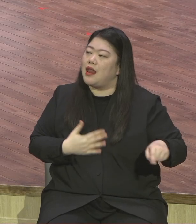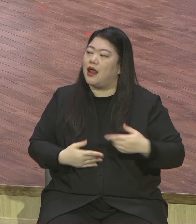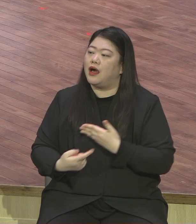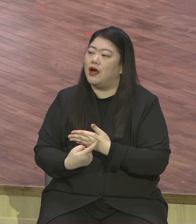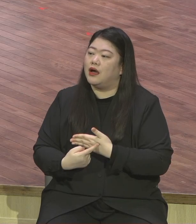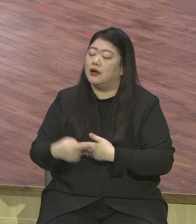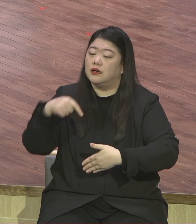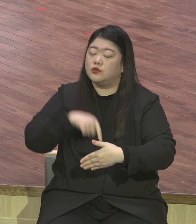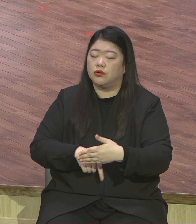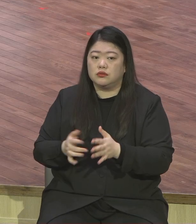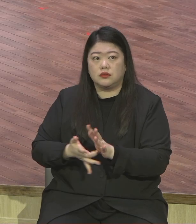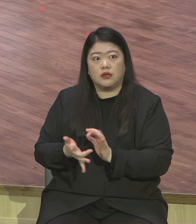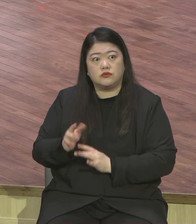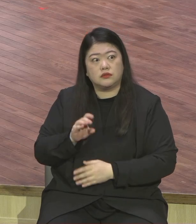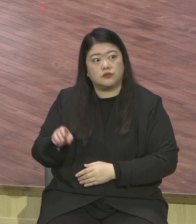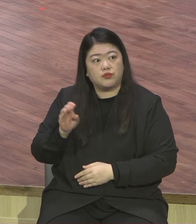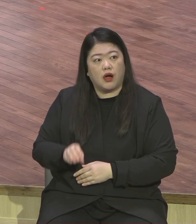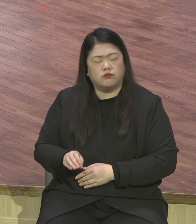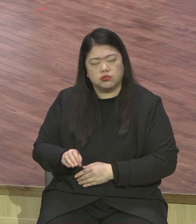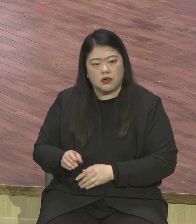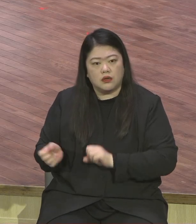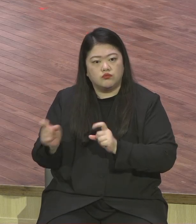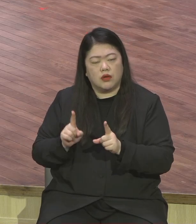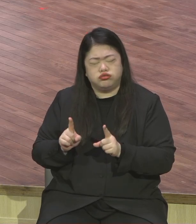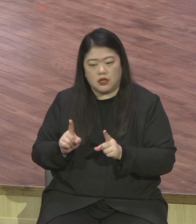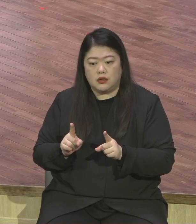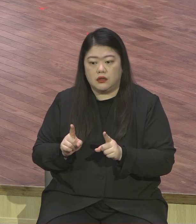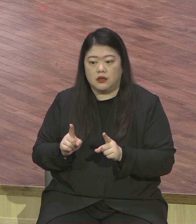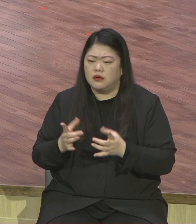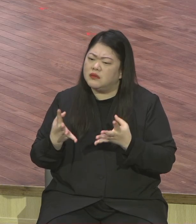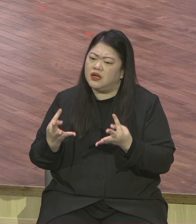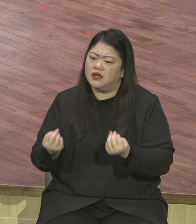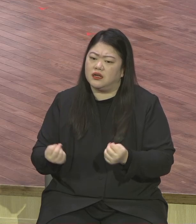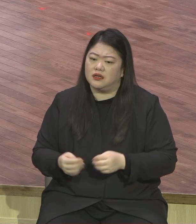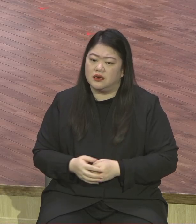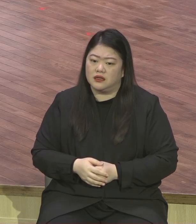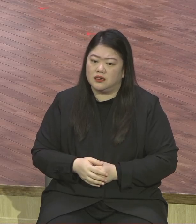십자가를 진다 예수님이 부활한다 아무 관심이 없어요. 영적인 말을 못 알아들어요.